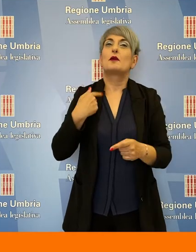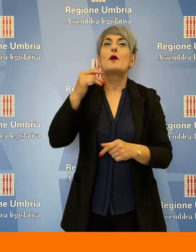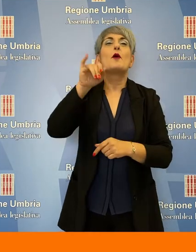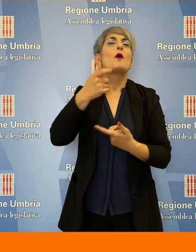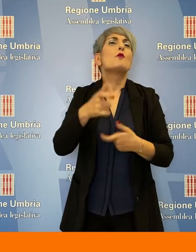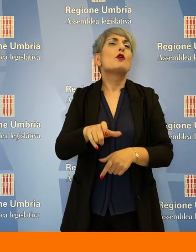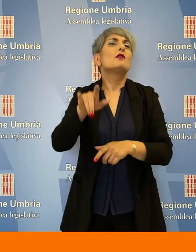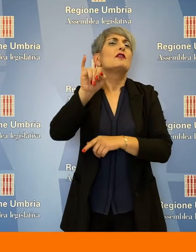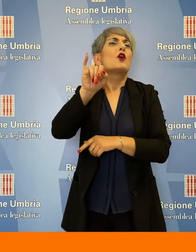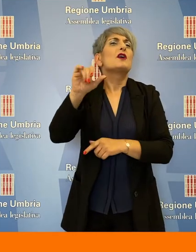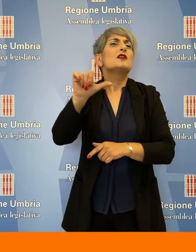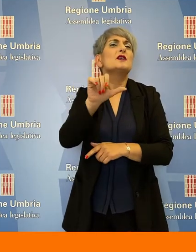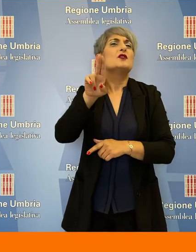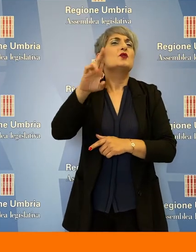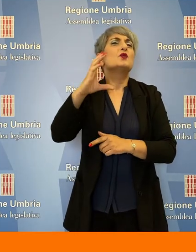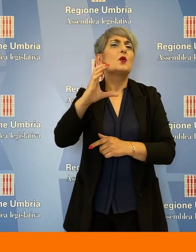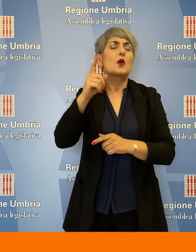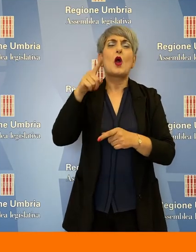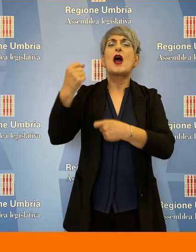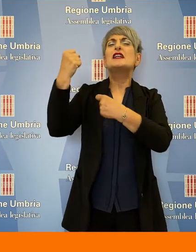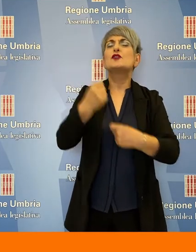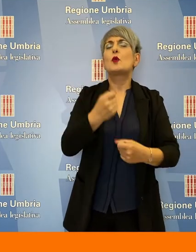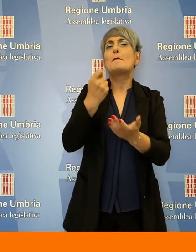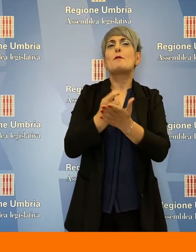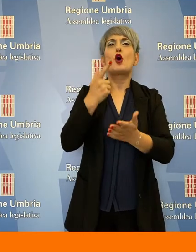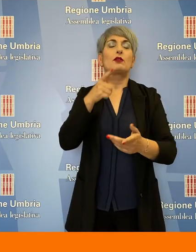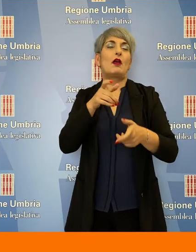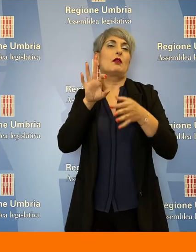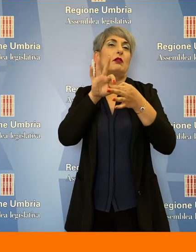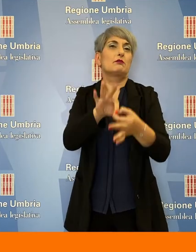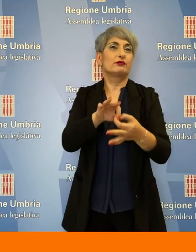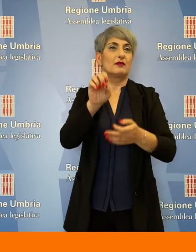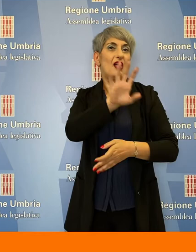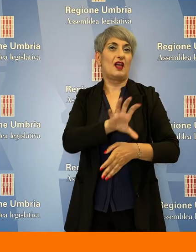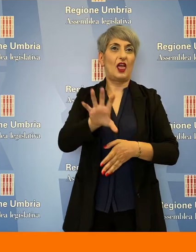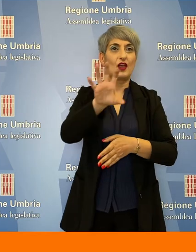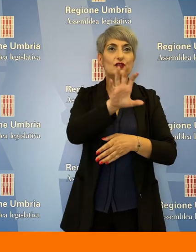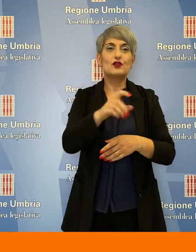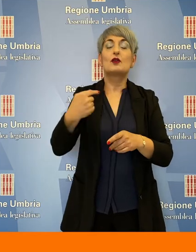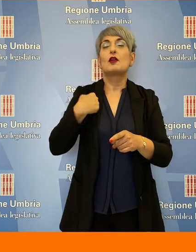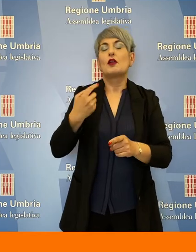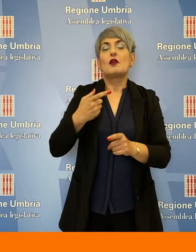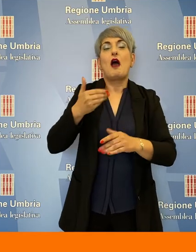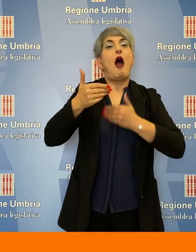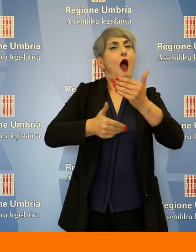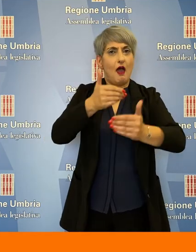l'ISUC è un istituto importante della nostra regione. Andrà avanti, io ho l'onore di